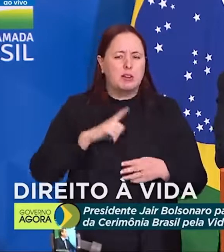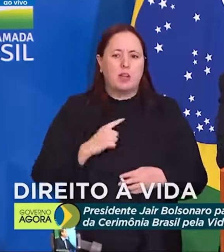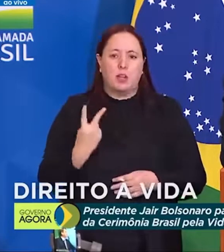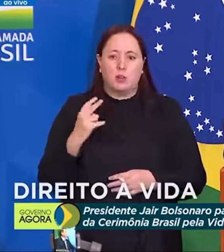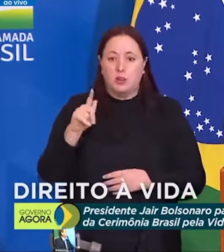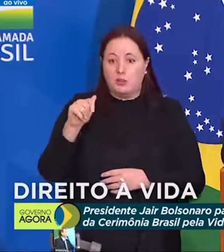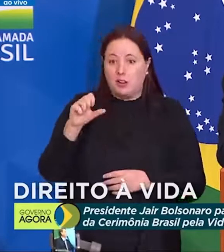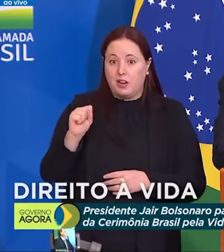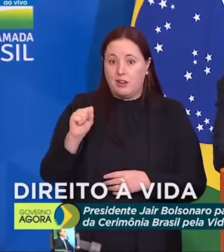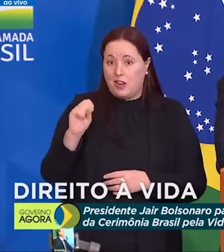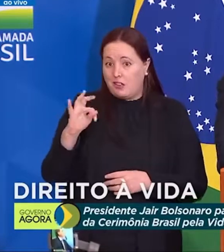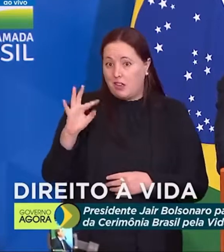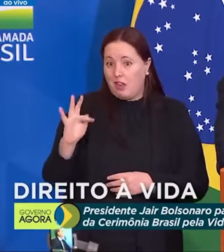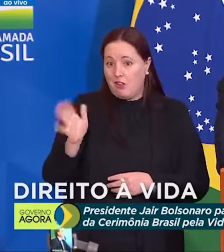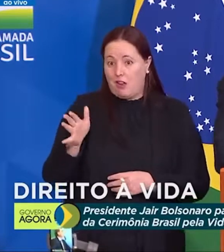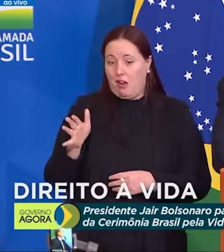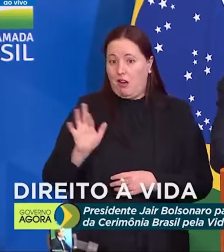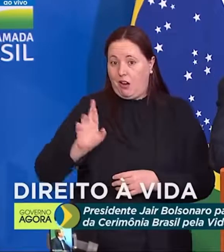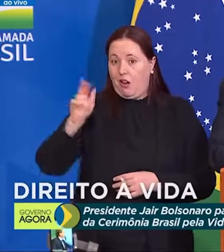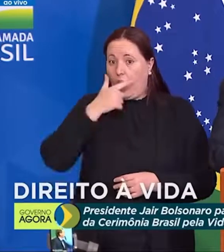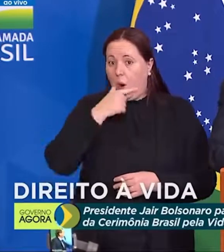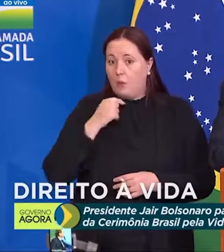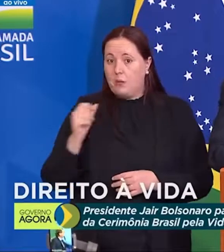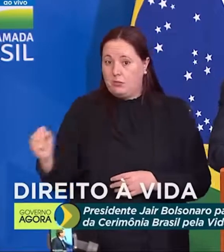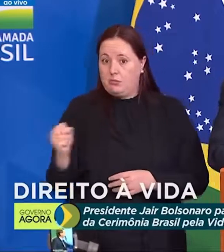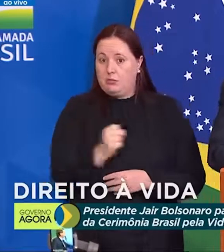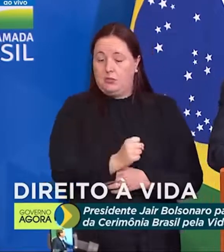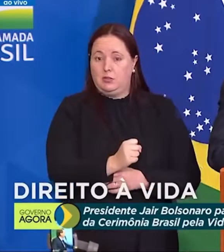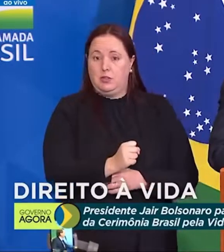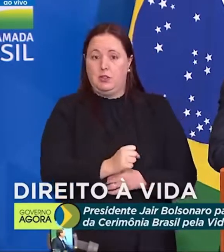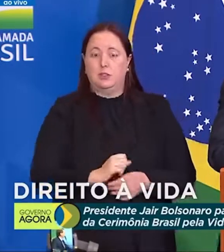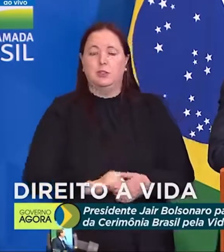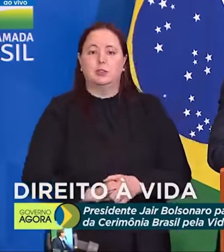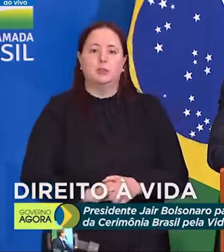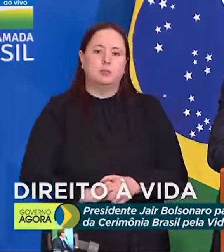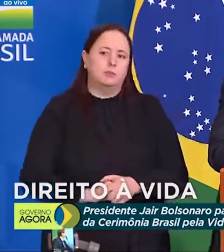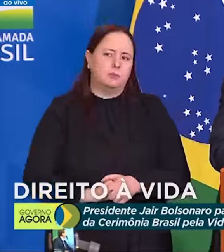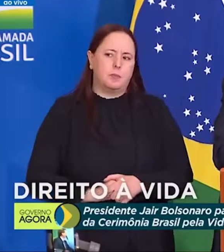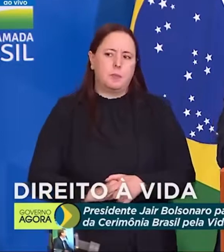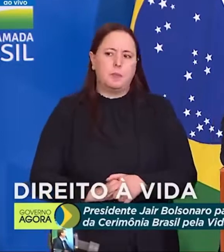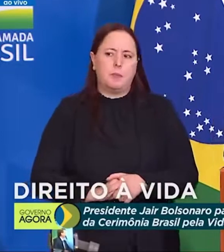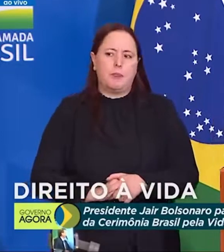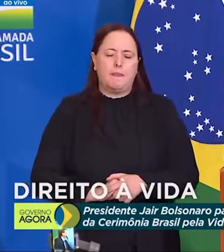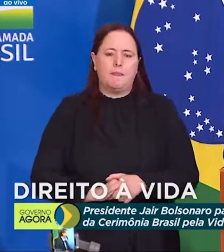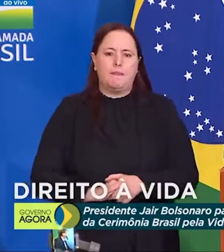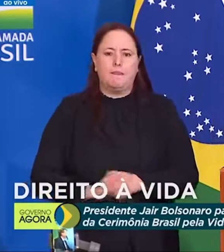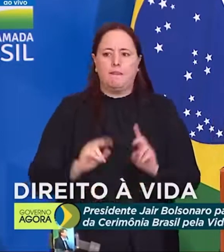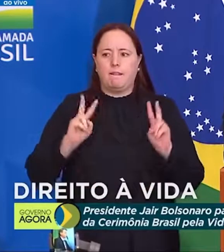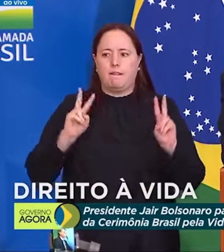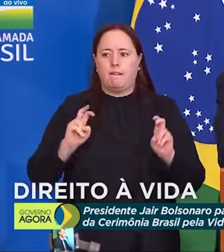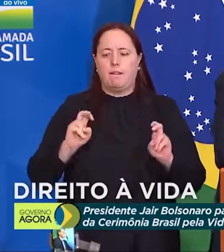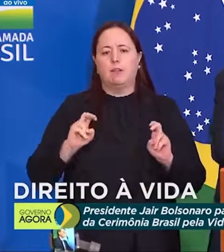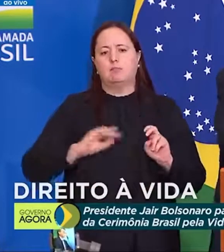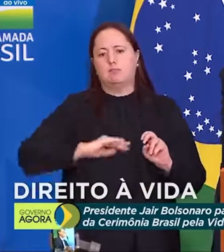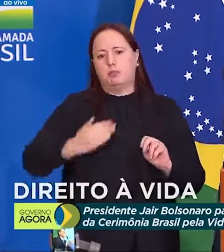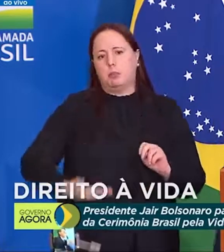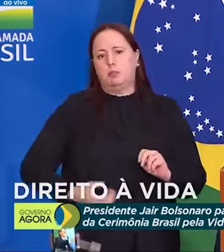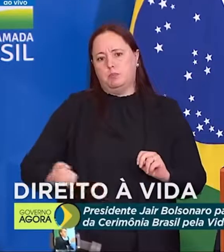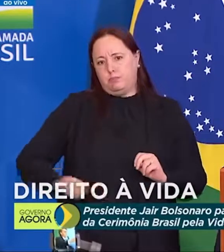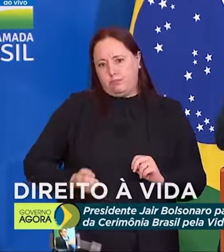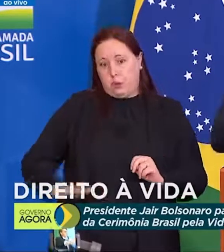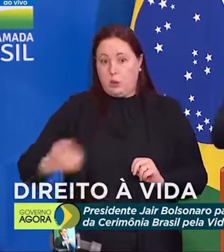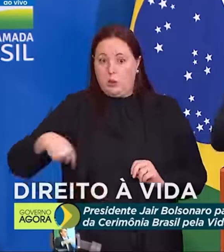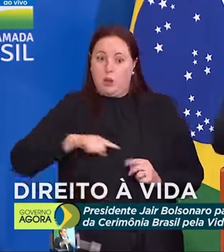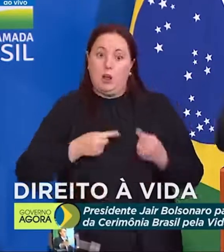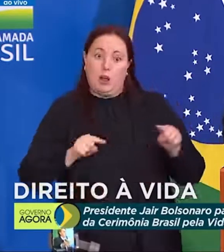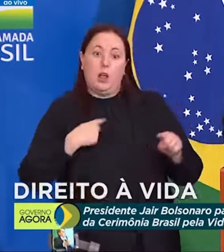vagas para o Supremo Tribunal Federal? Cristiane, quando se fala em aborto, que nós somos contra, primeiro,